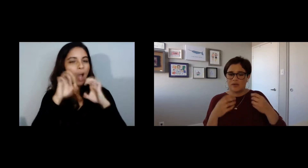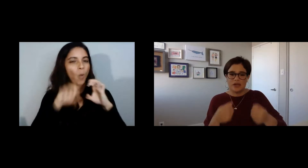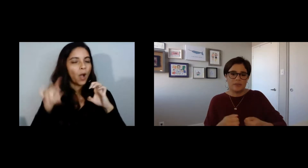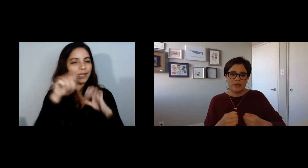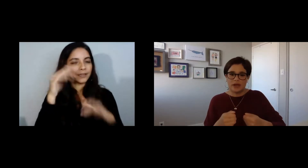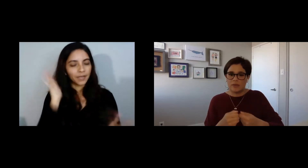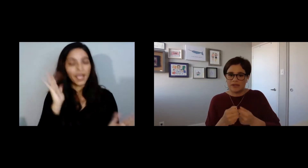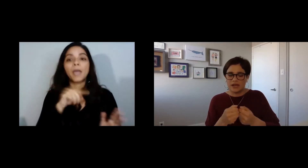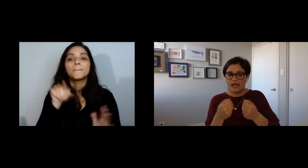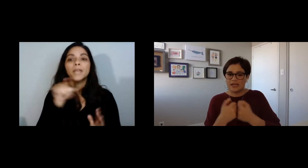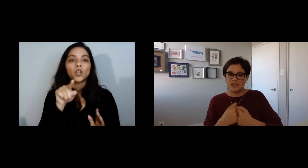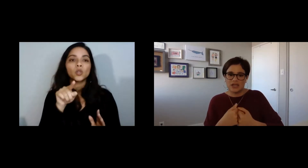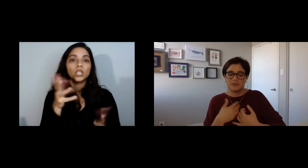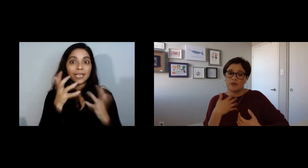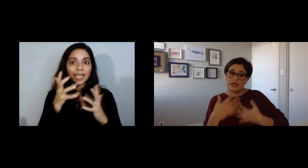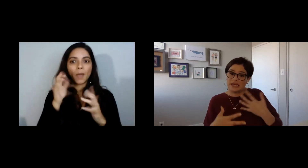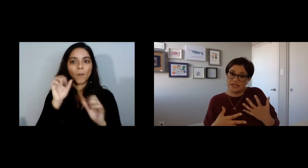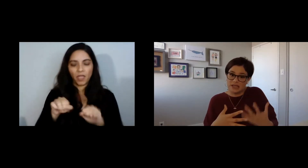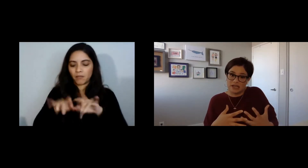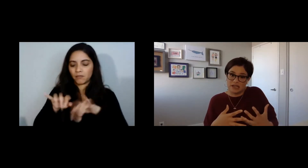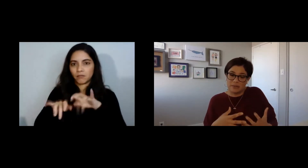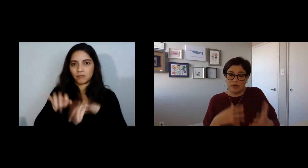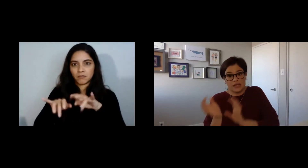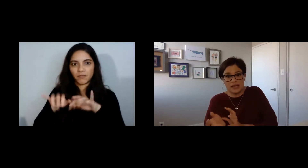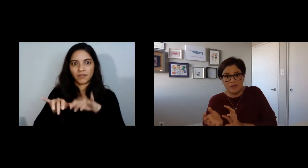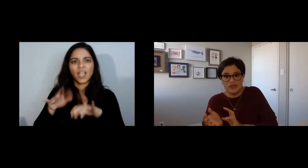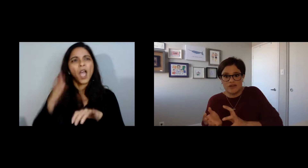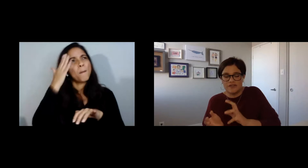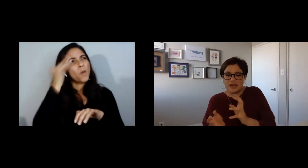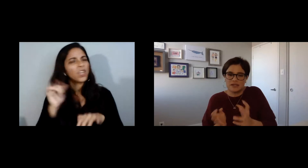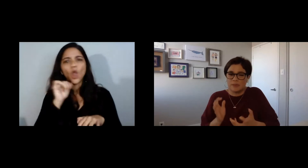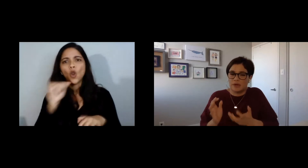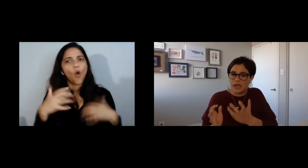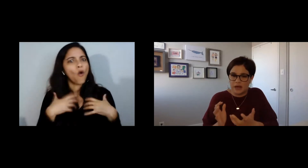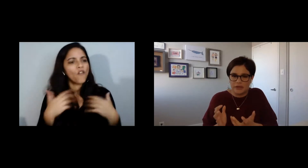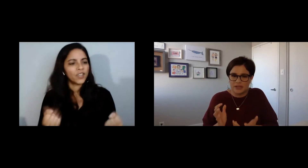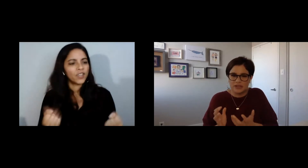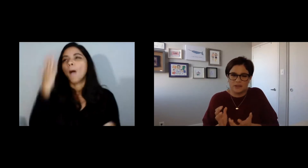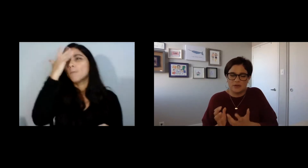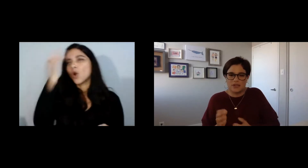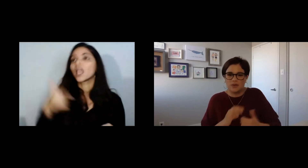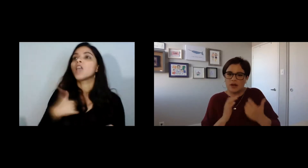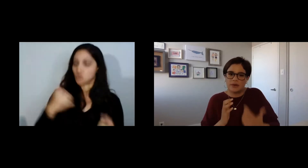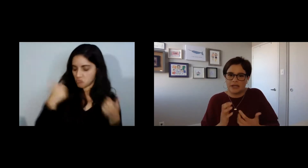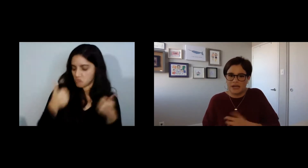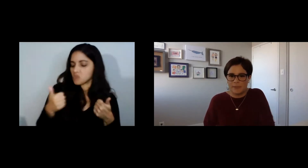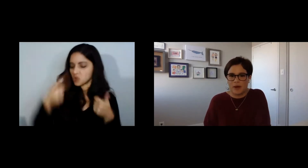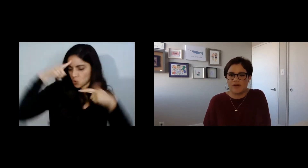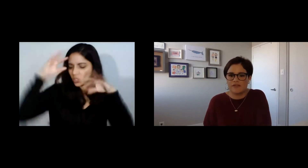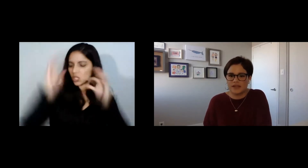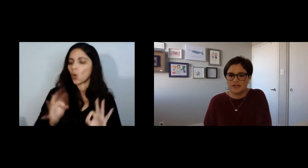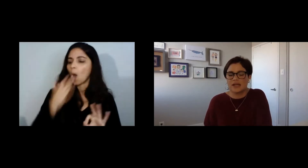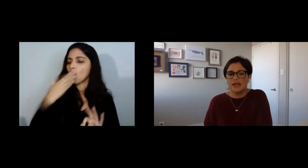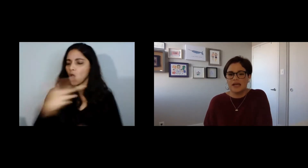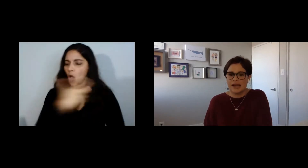sienten cómodos y nos puedes comentar en el chat por qué te sientes por qué tienes mucha confianza por qué no estás seguro segura por qué tienes